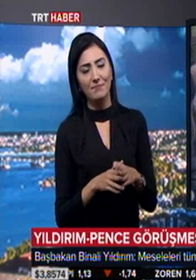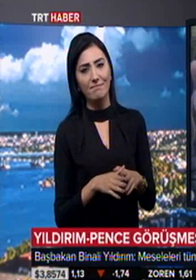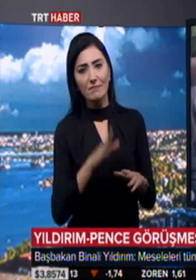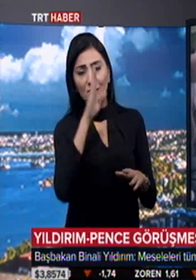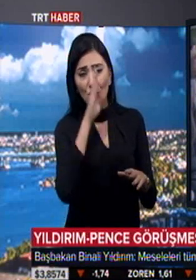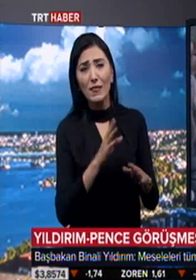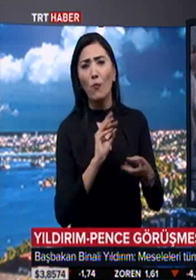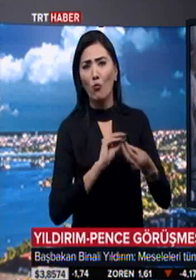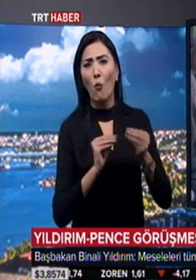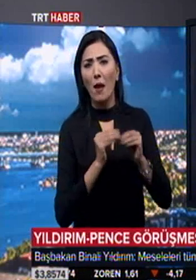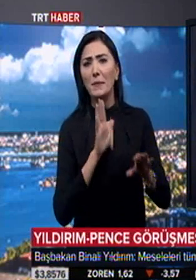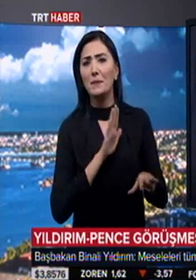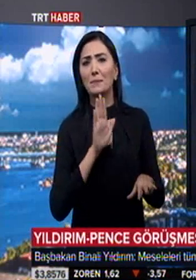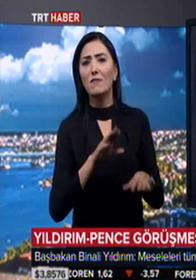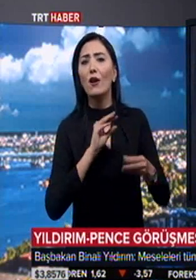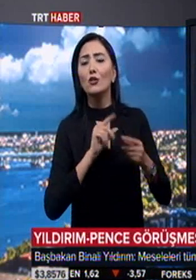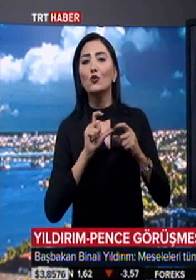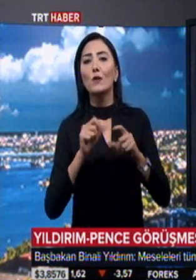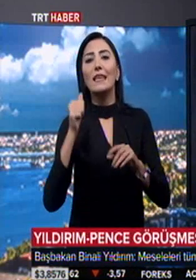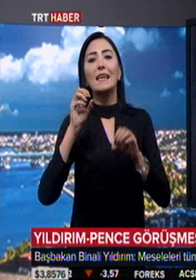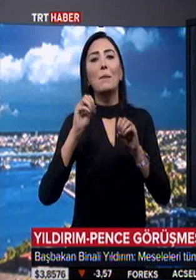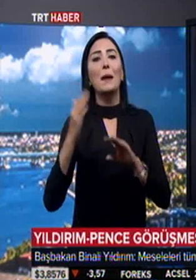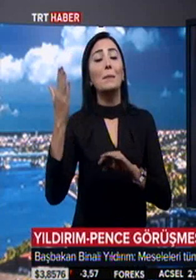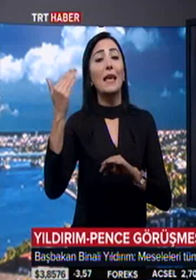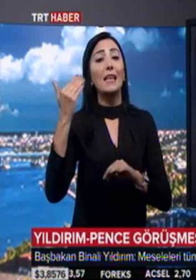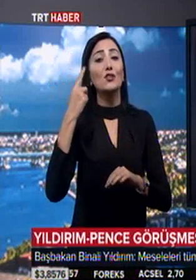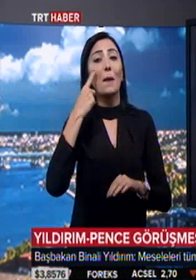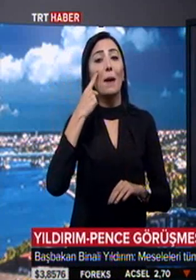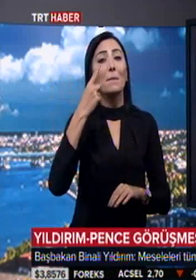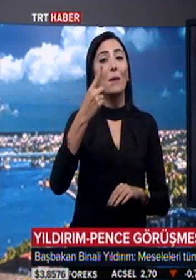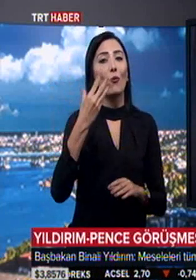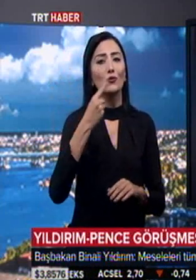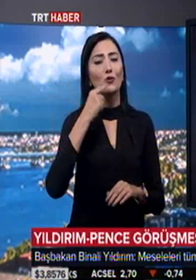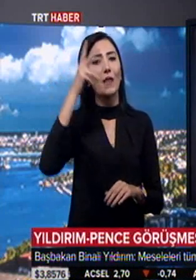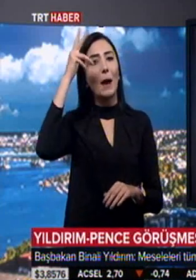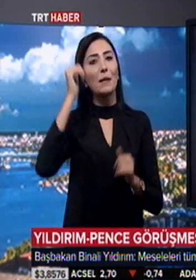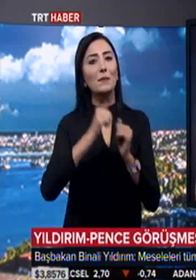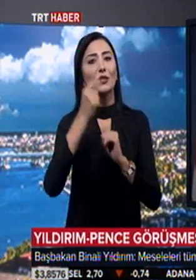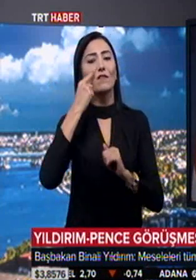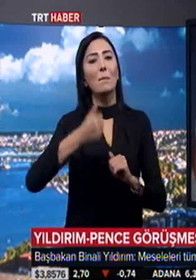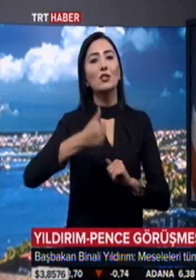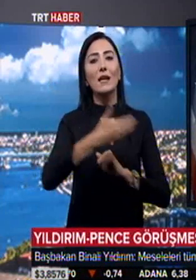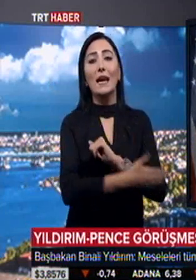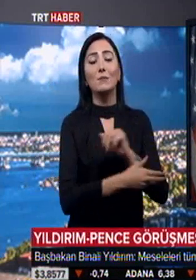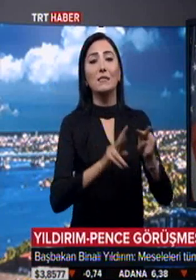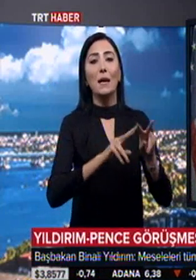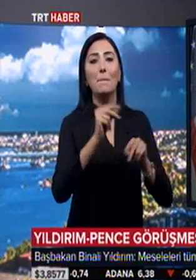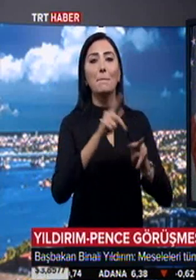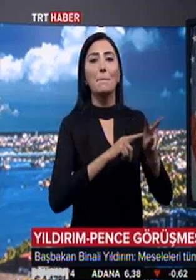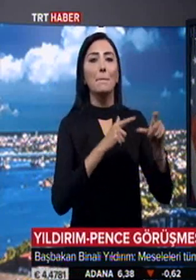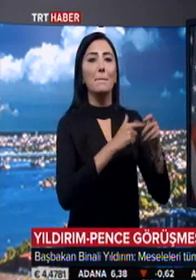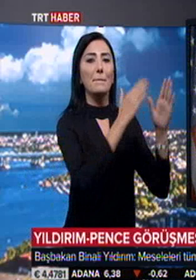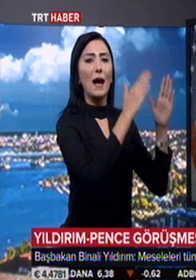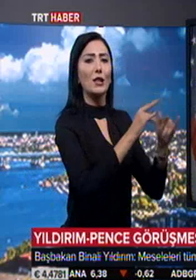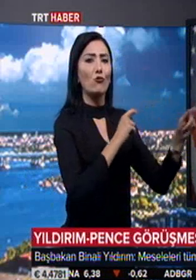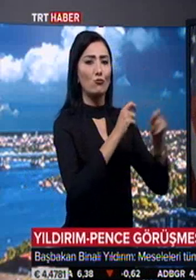Ciddi sorunlarımız var. Sorunları geride bırakıp geleceğe bakmak gerektiğini vurguladı. Amerika Birleşik Devletleri Başkan Yardımcısı Mike Pence'le